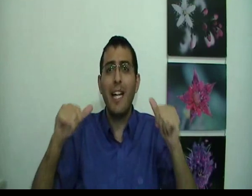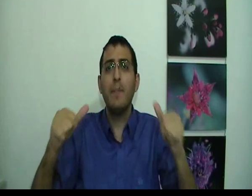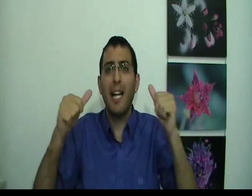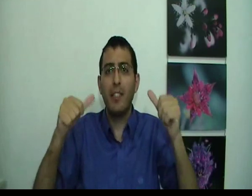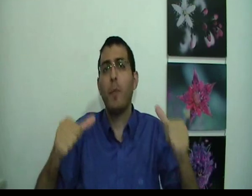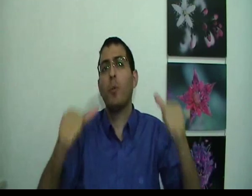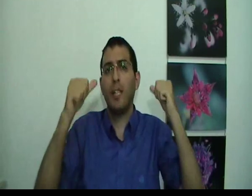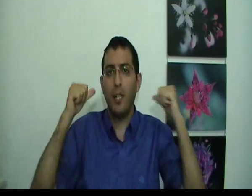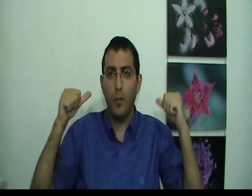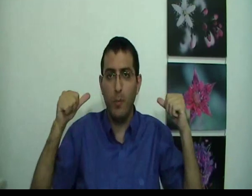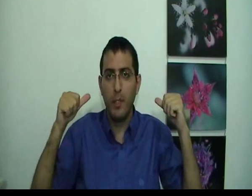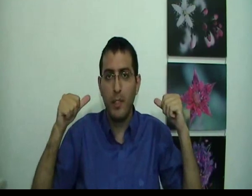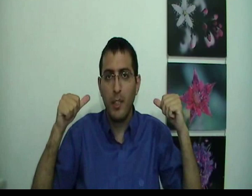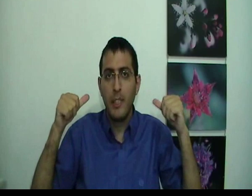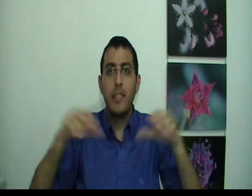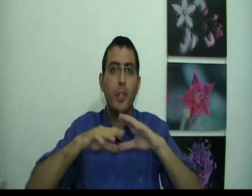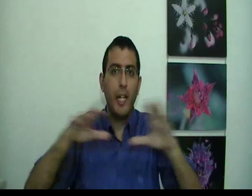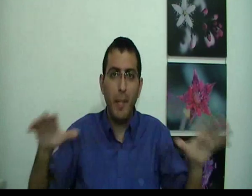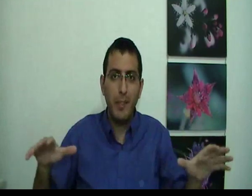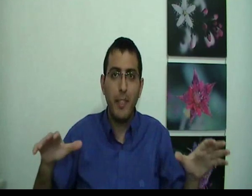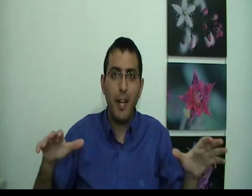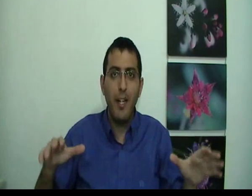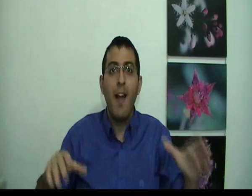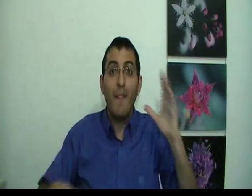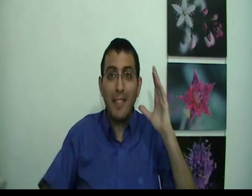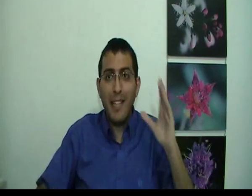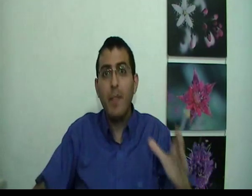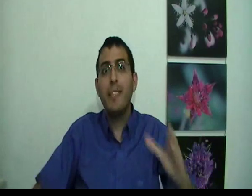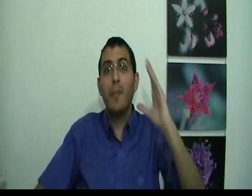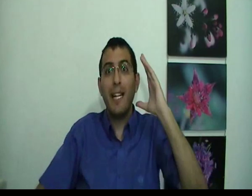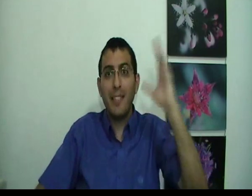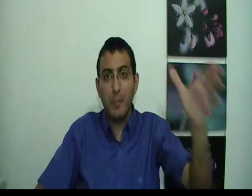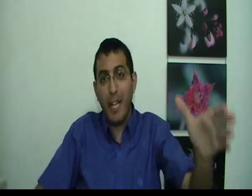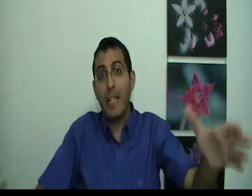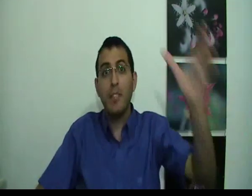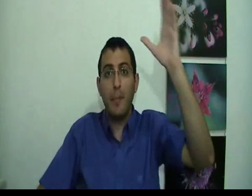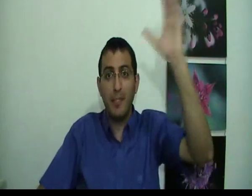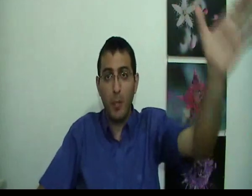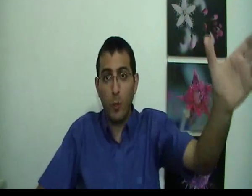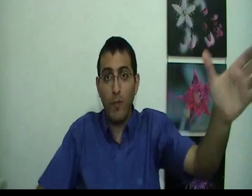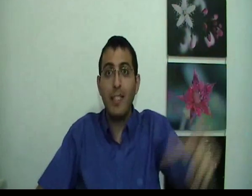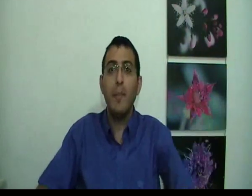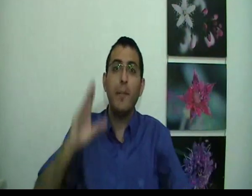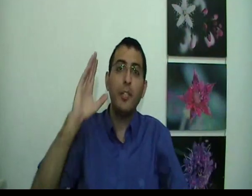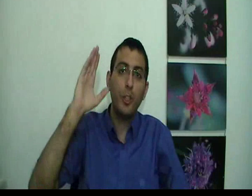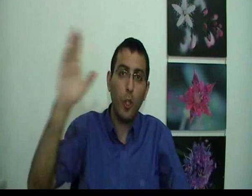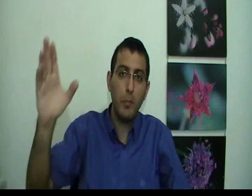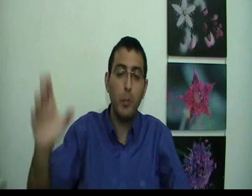נמצא עכשיו מחוץ לחלום, ישן באיזה מיטה, ואתה עכשיו מדמיין את עצמך נמצא באיזה מקום, ואתה מדמיין שיש עוד מישהו